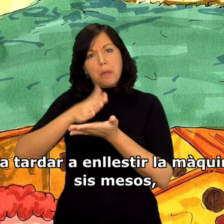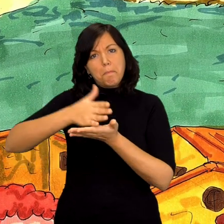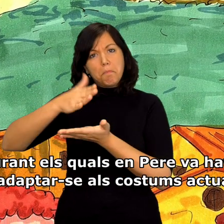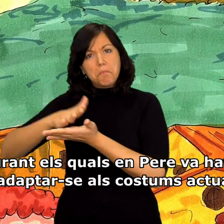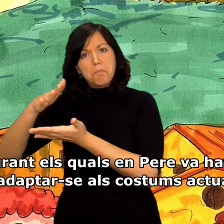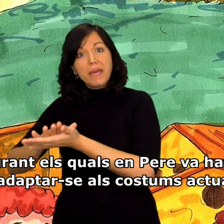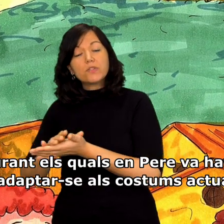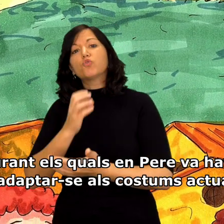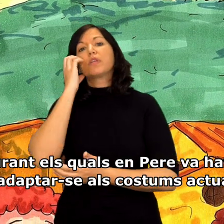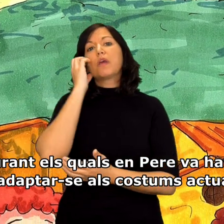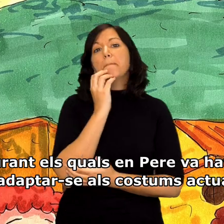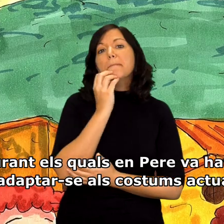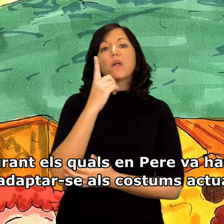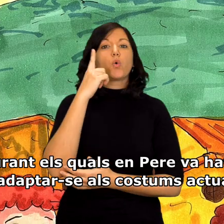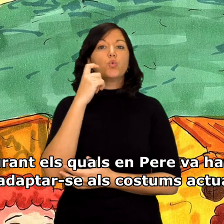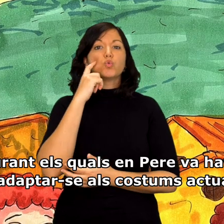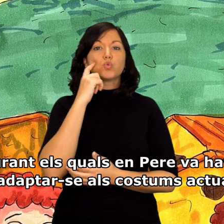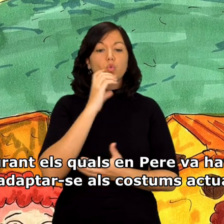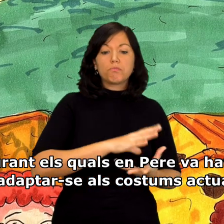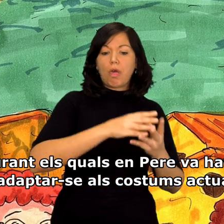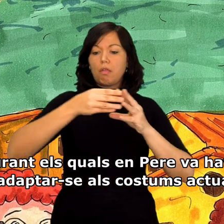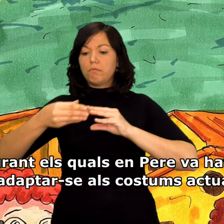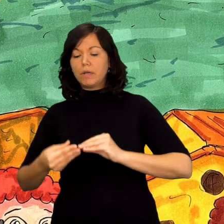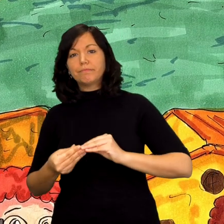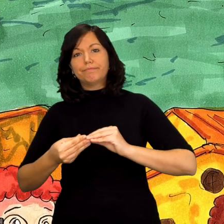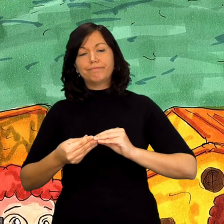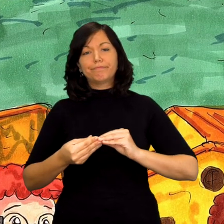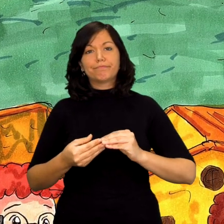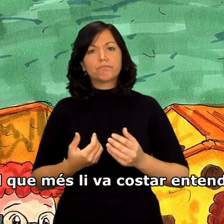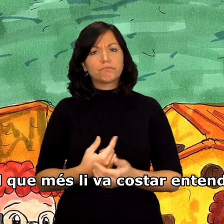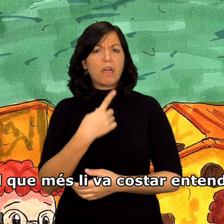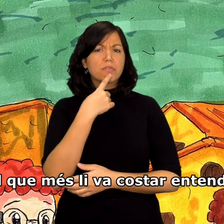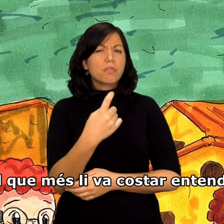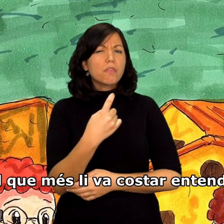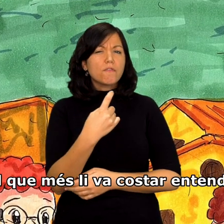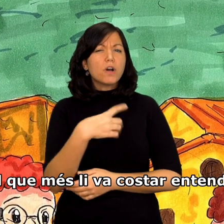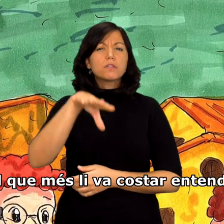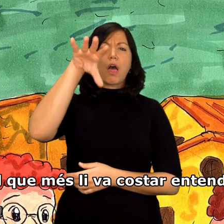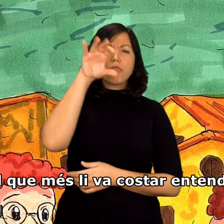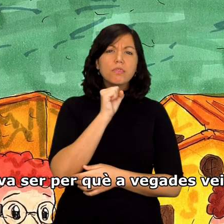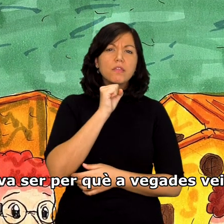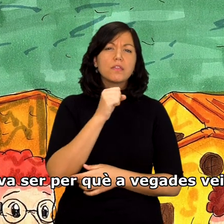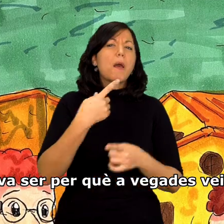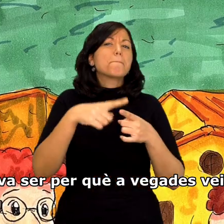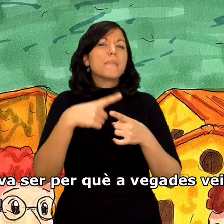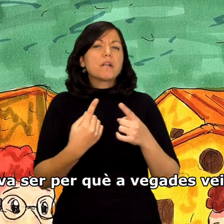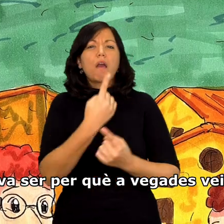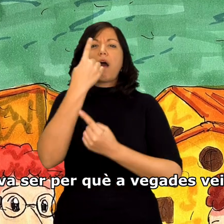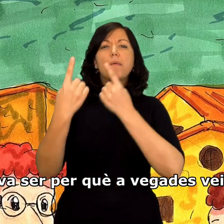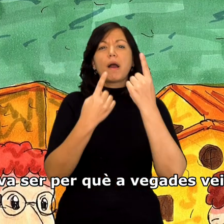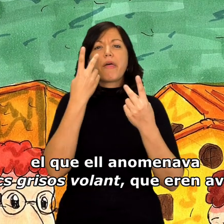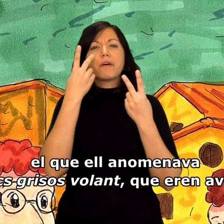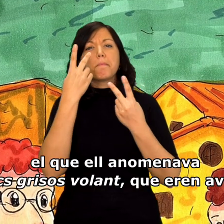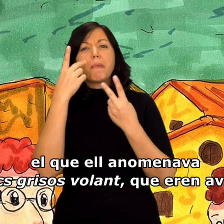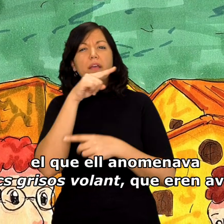mesos, durant els quals en Pere va haver d'adaptar-se als costums actuals. El que més li va costar entendre va ser perquè a